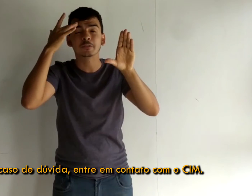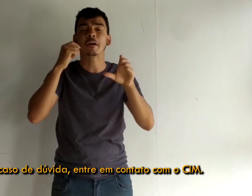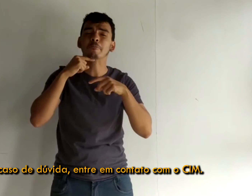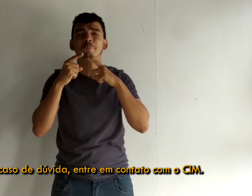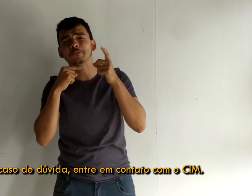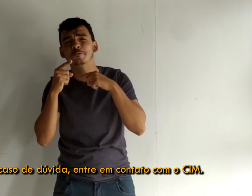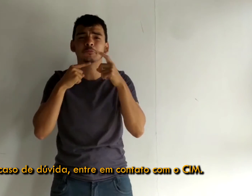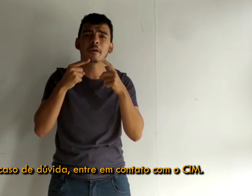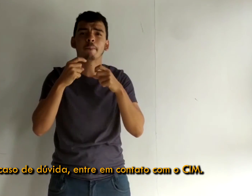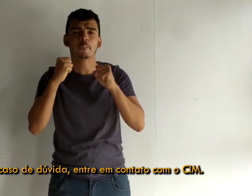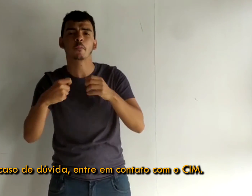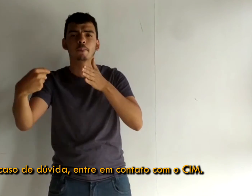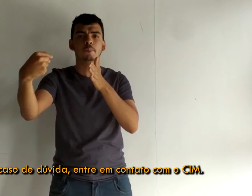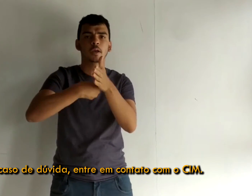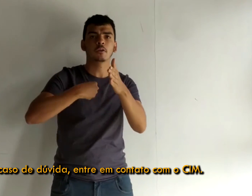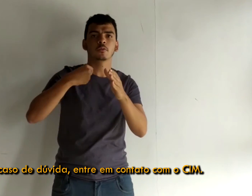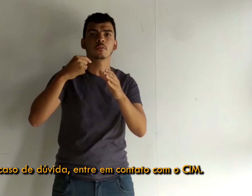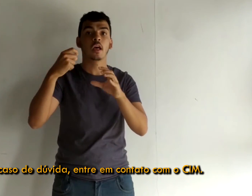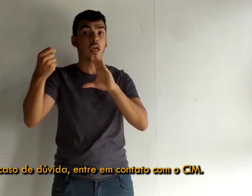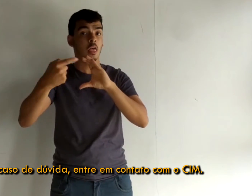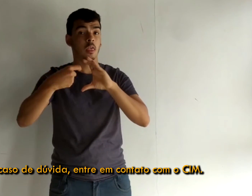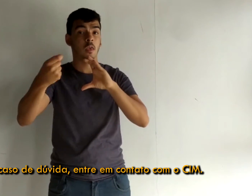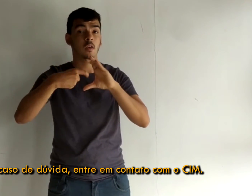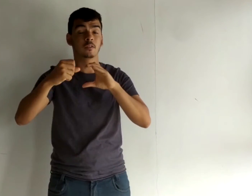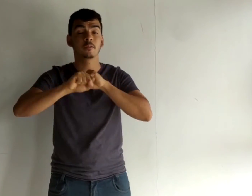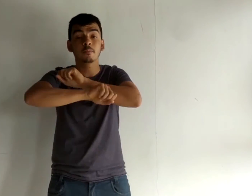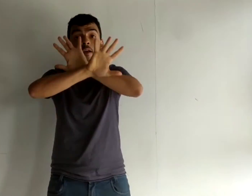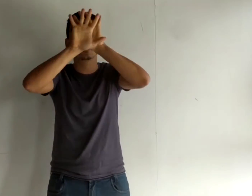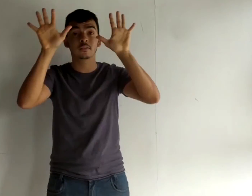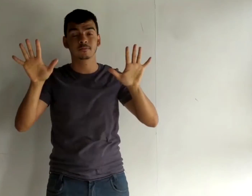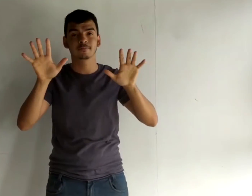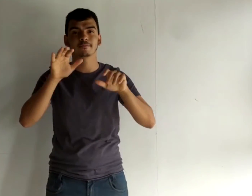caso de dúvida, entre em contato com o SIM. E